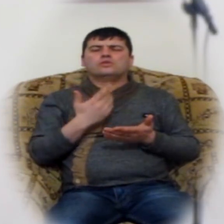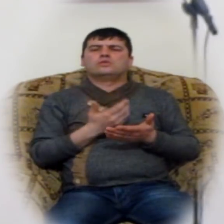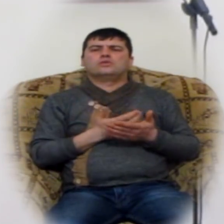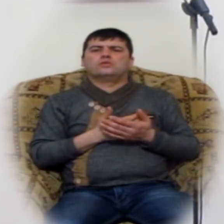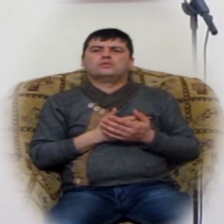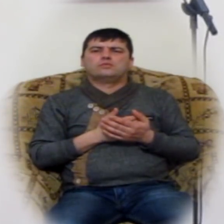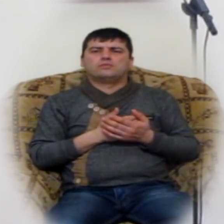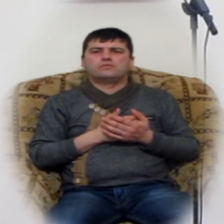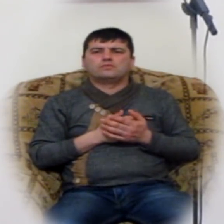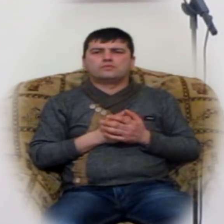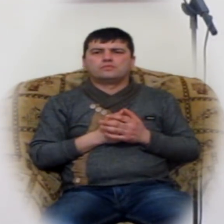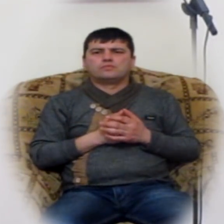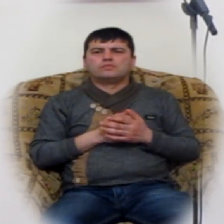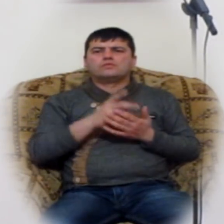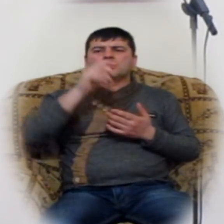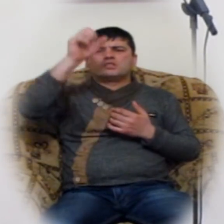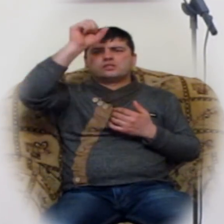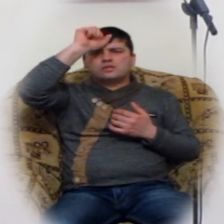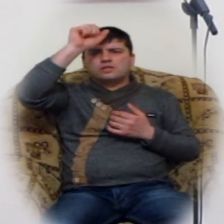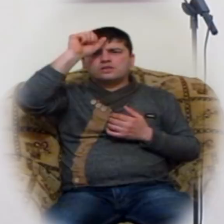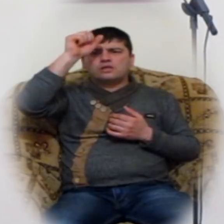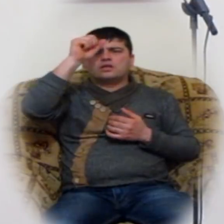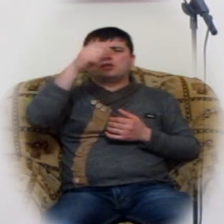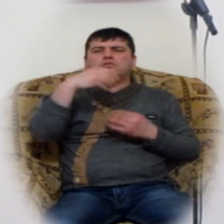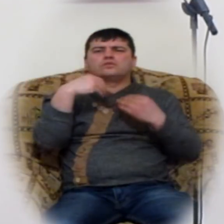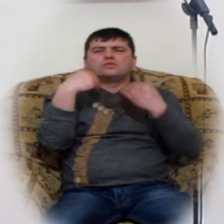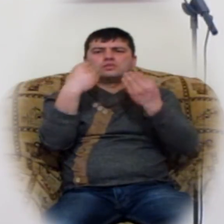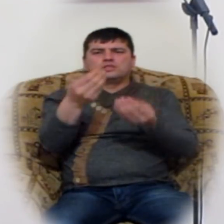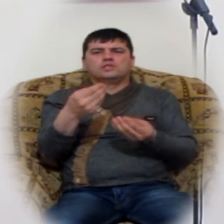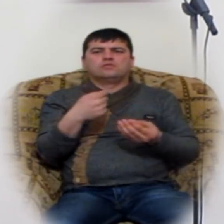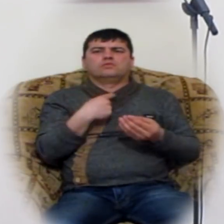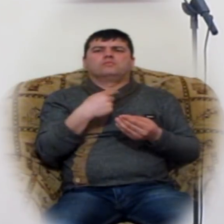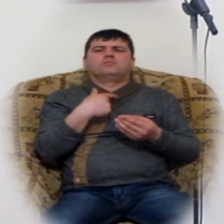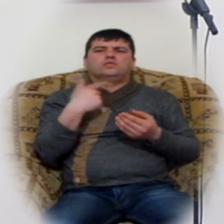որ աստցուց տրվեց մեզ։